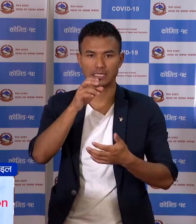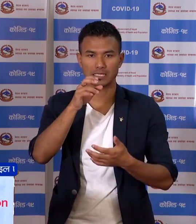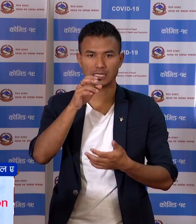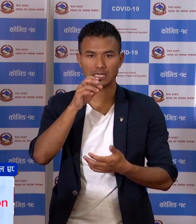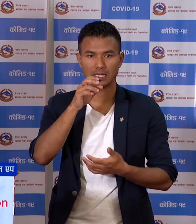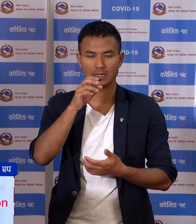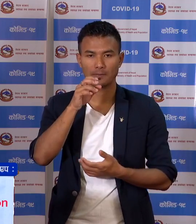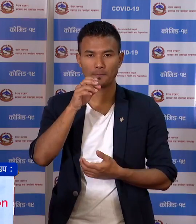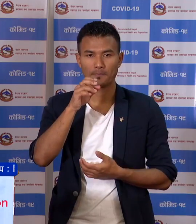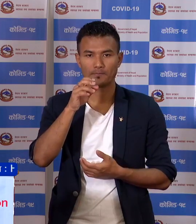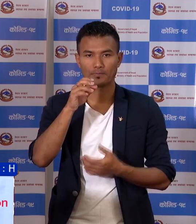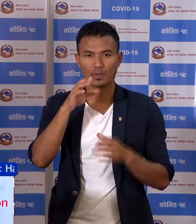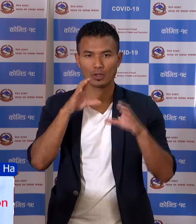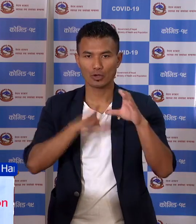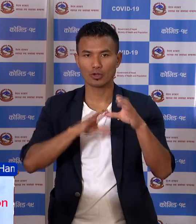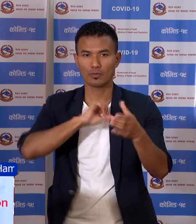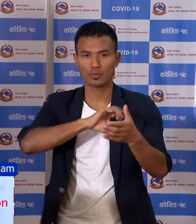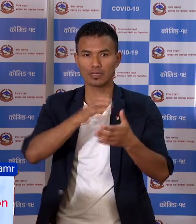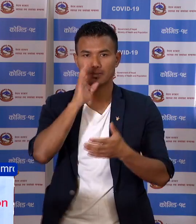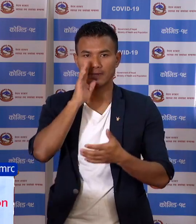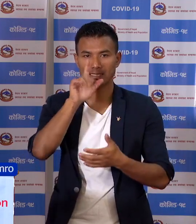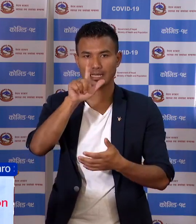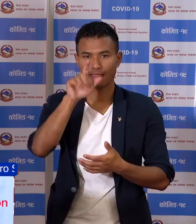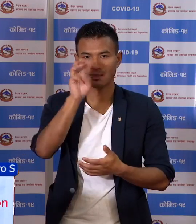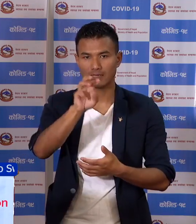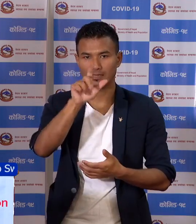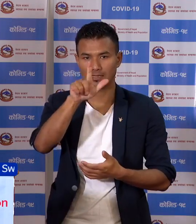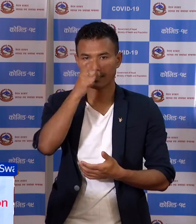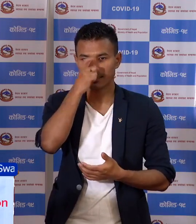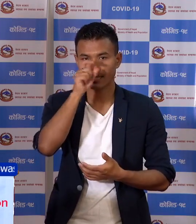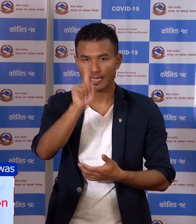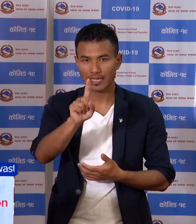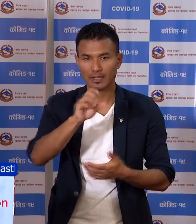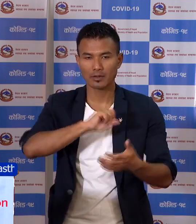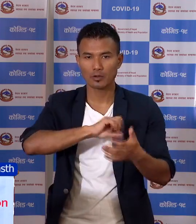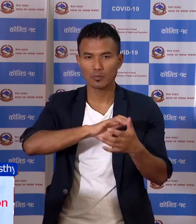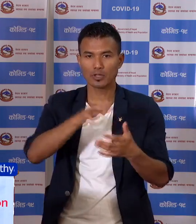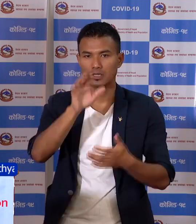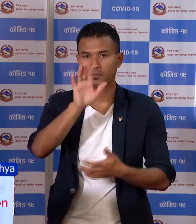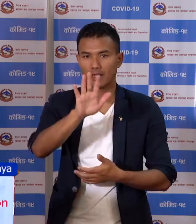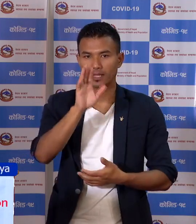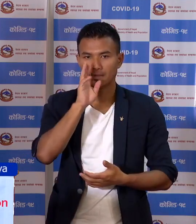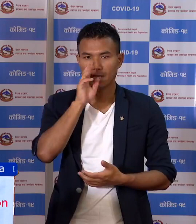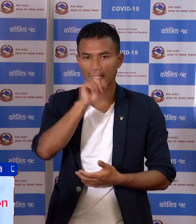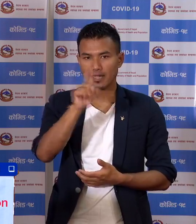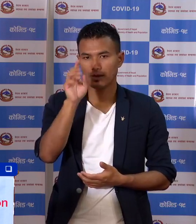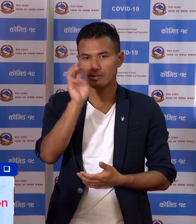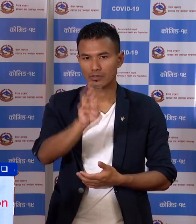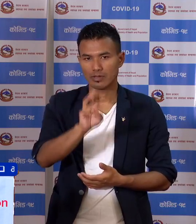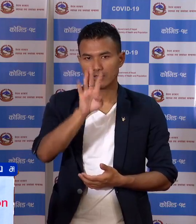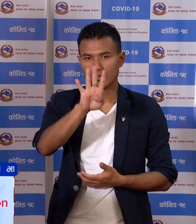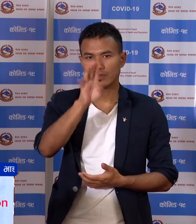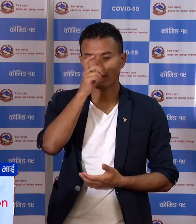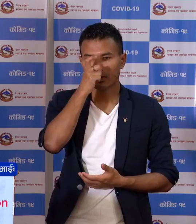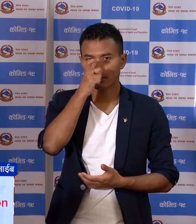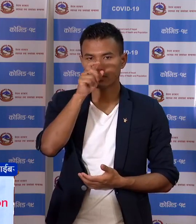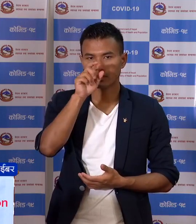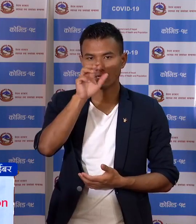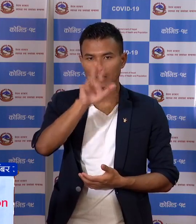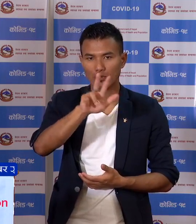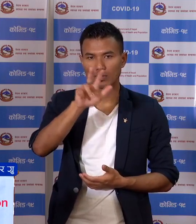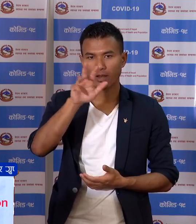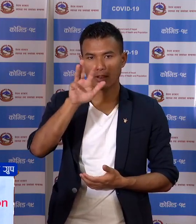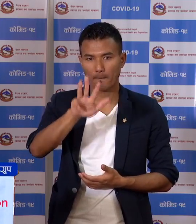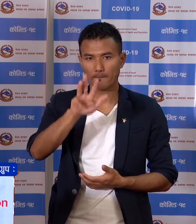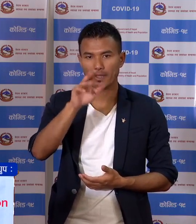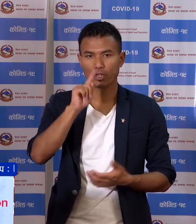गंडकी प्रदेश मां 7701, प्रदेश नमर पांच मां 11499,